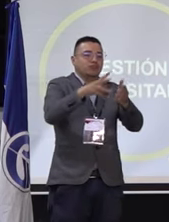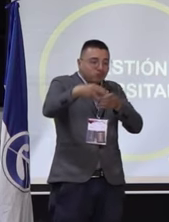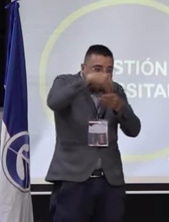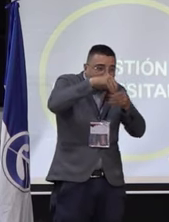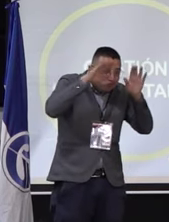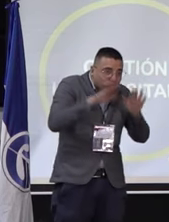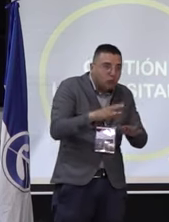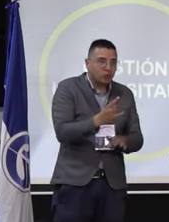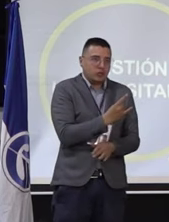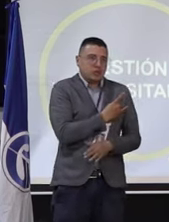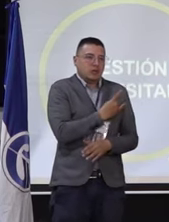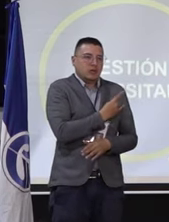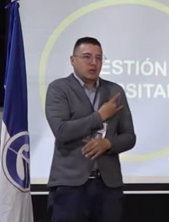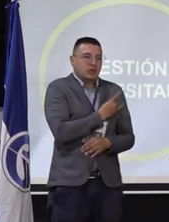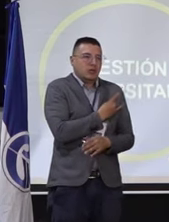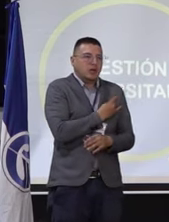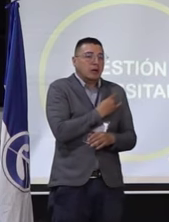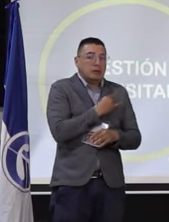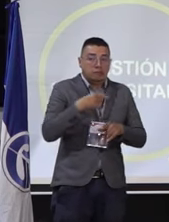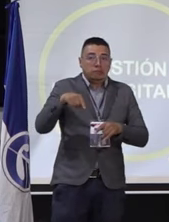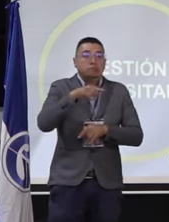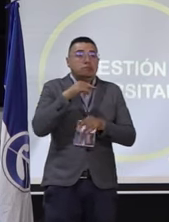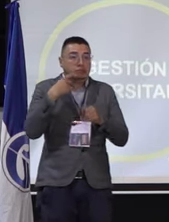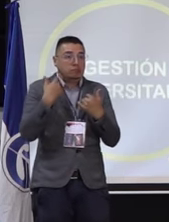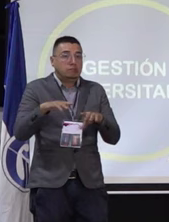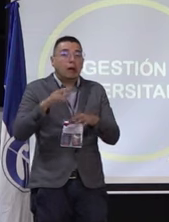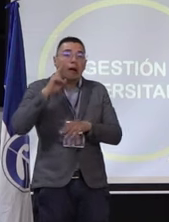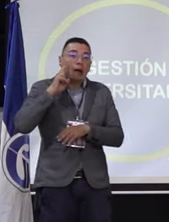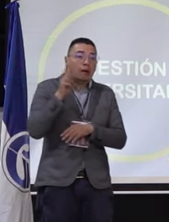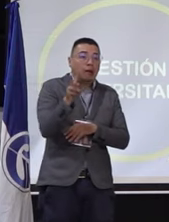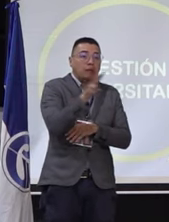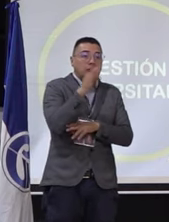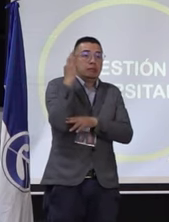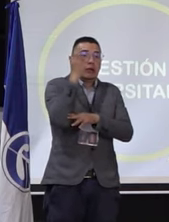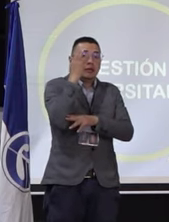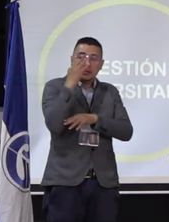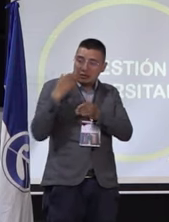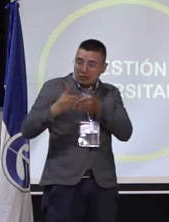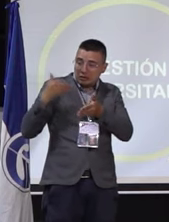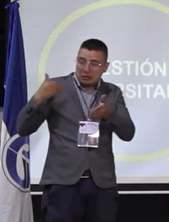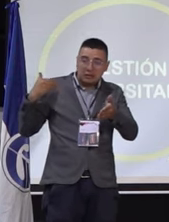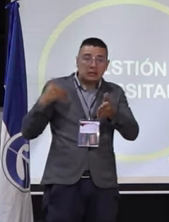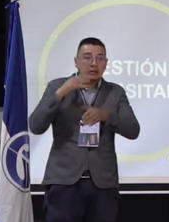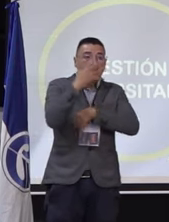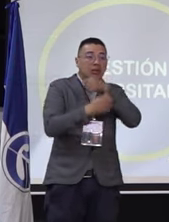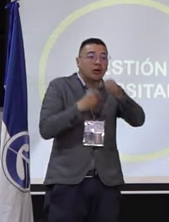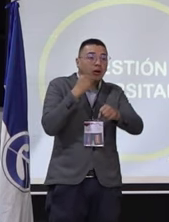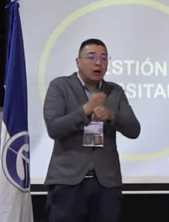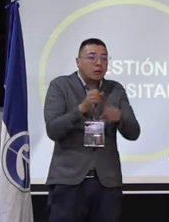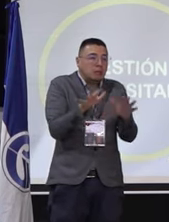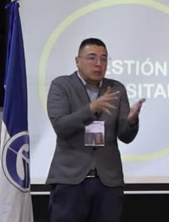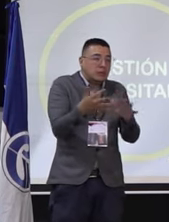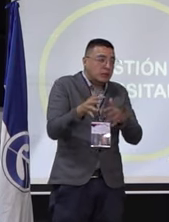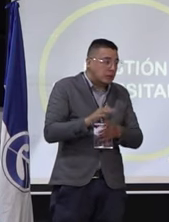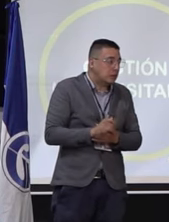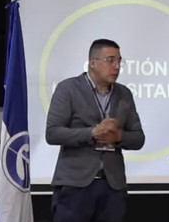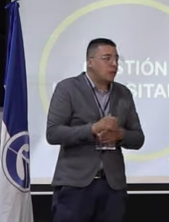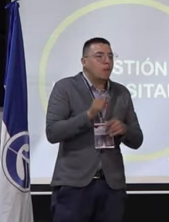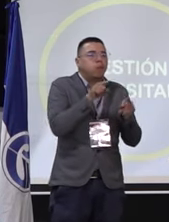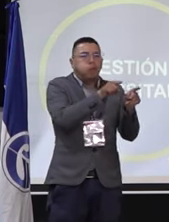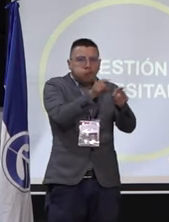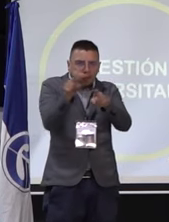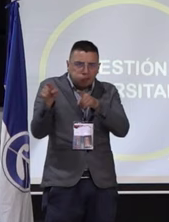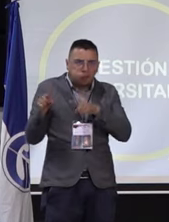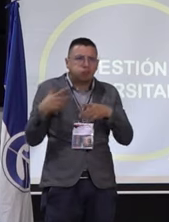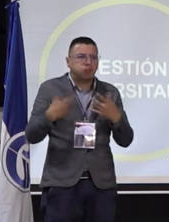universidad. Hemos sido testigos de un proceso que se viene desarrollando durante los últimos cinco años más o menos, donde hay alguna suerte